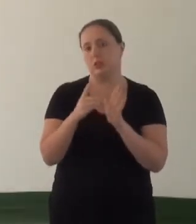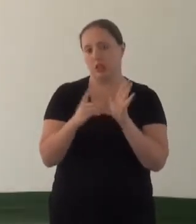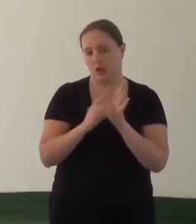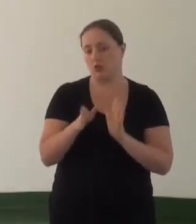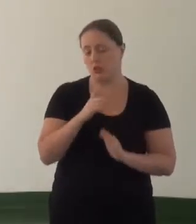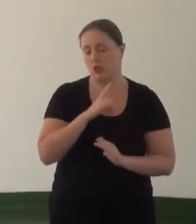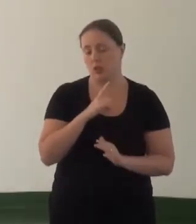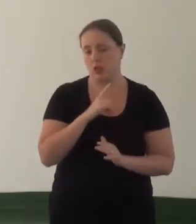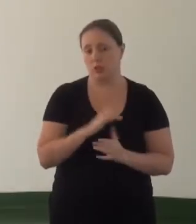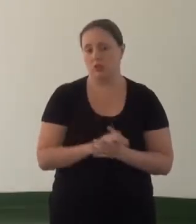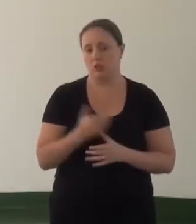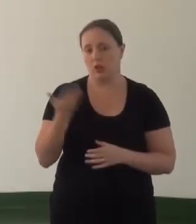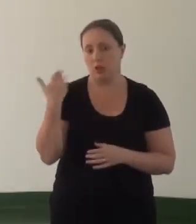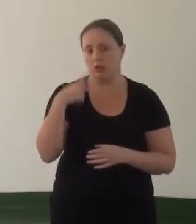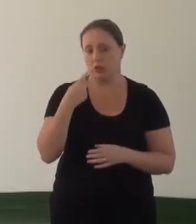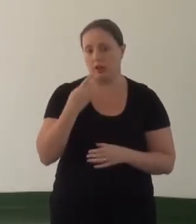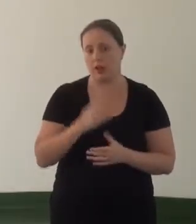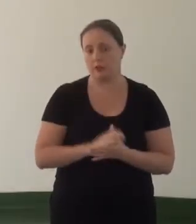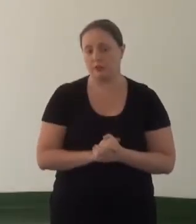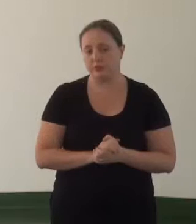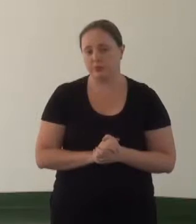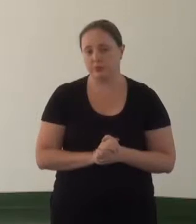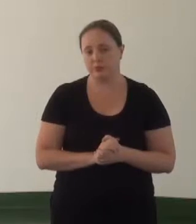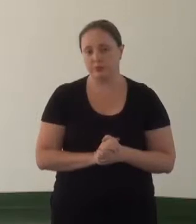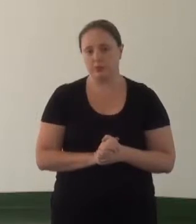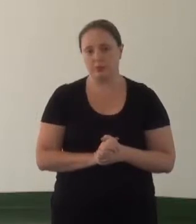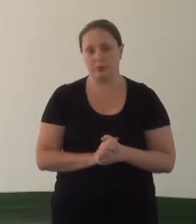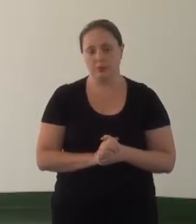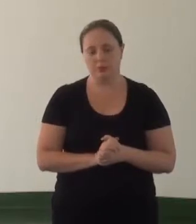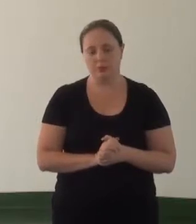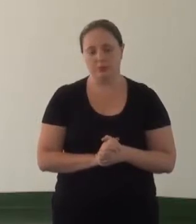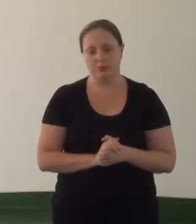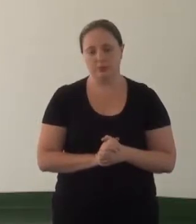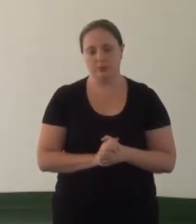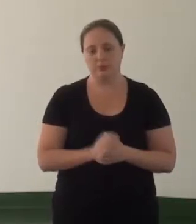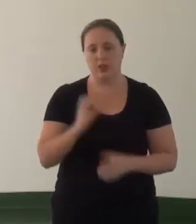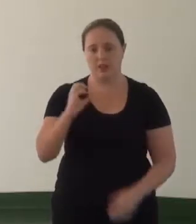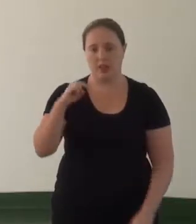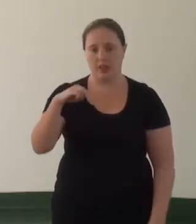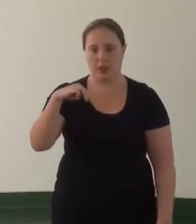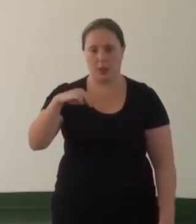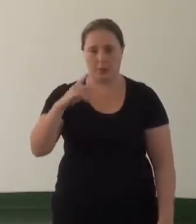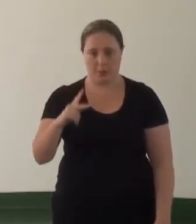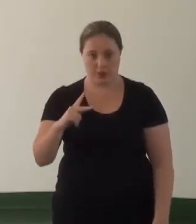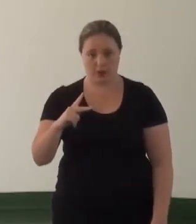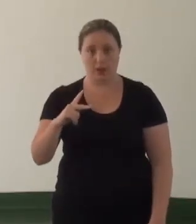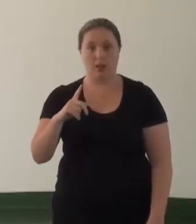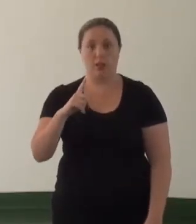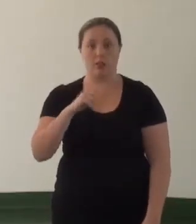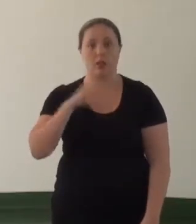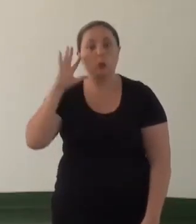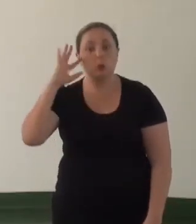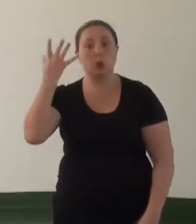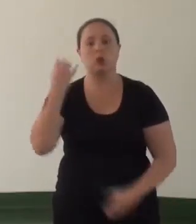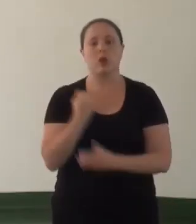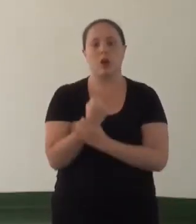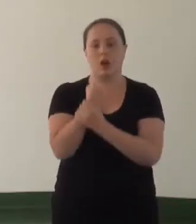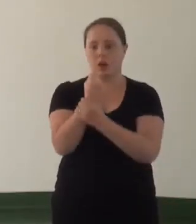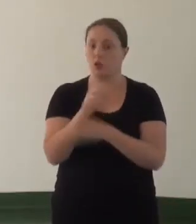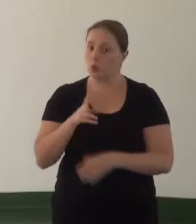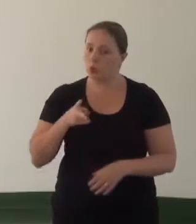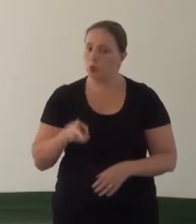2007, é o que eu tinha falado anteriormente. Que o CNMP desenvolve ferramentas para garantir a